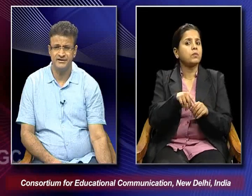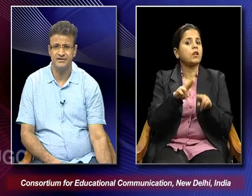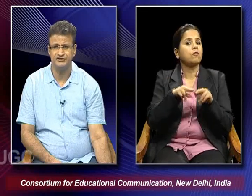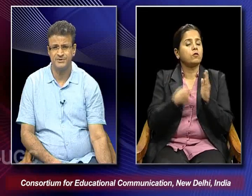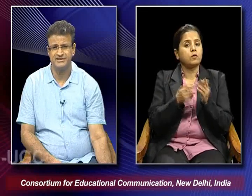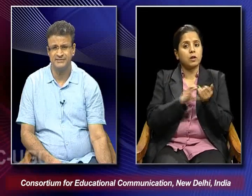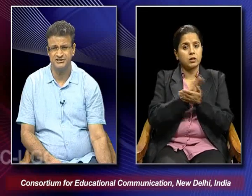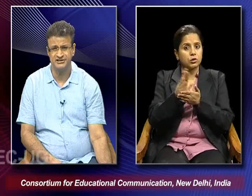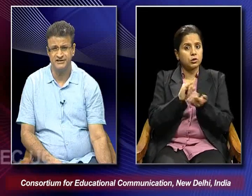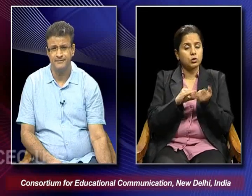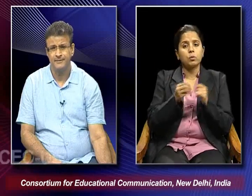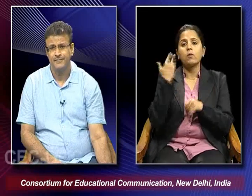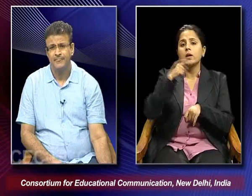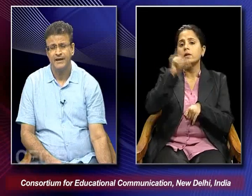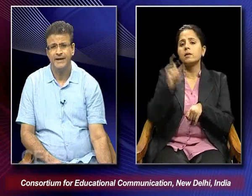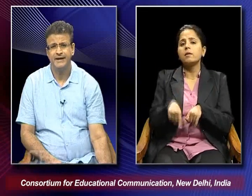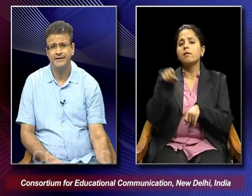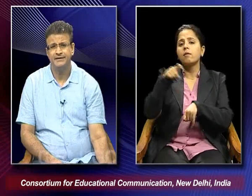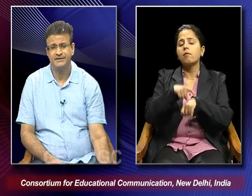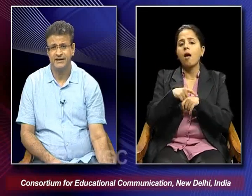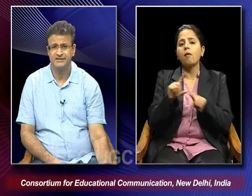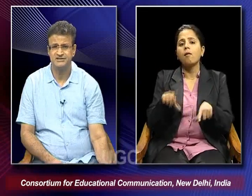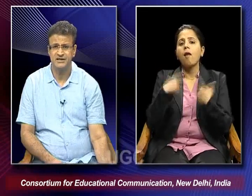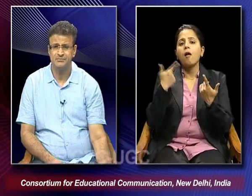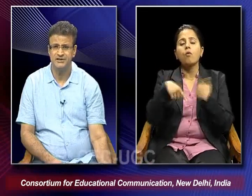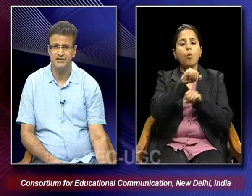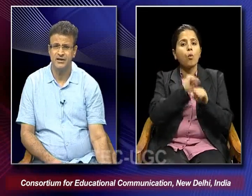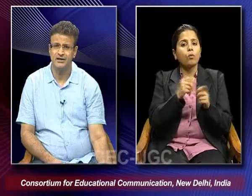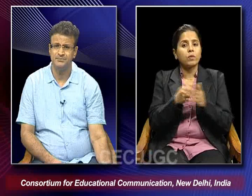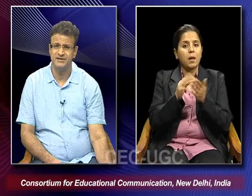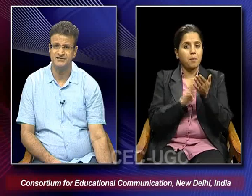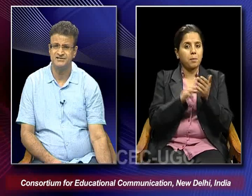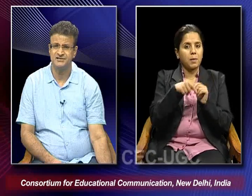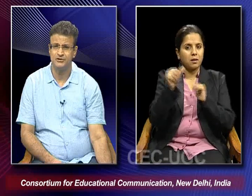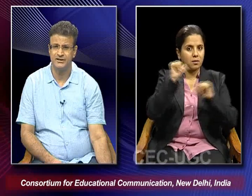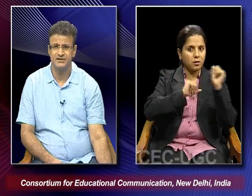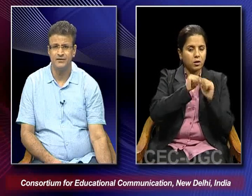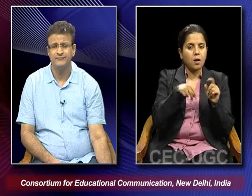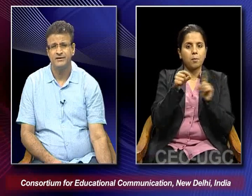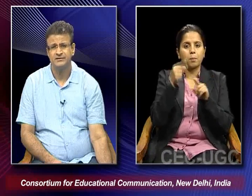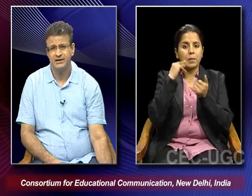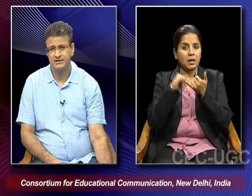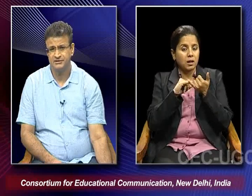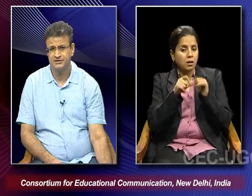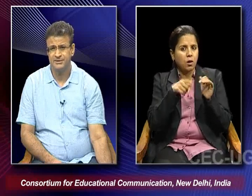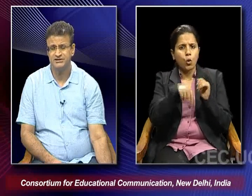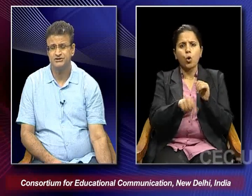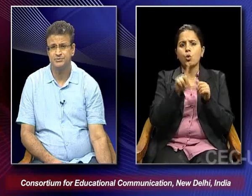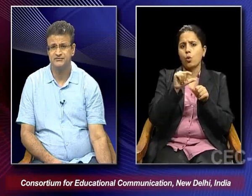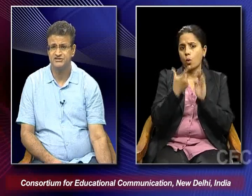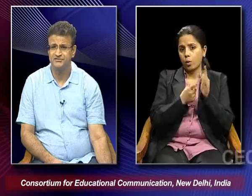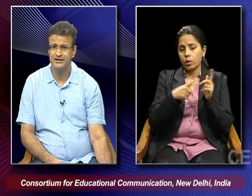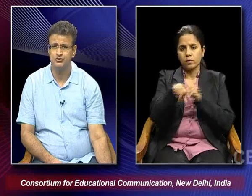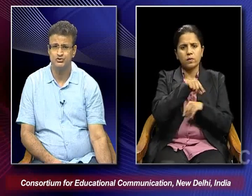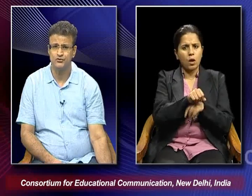impending springtime in Italy. And characters like Marina and Pina's sister Loretta they are enamored by the